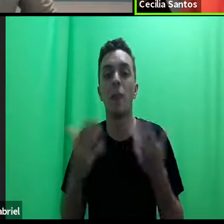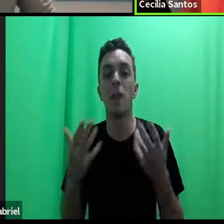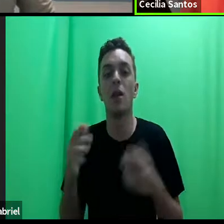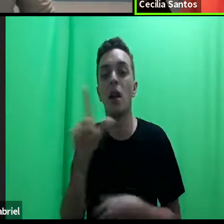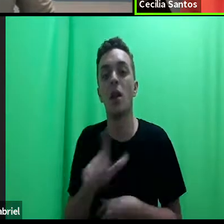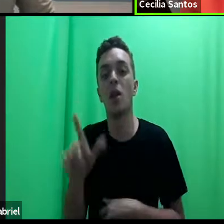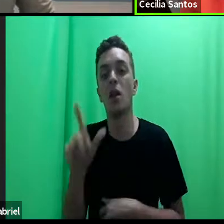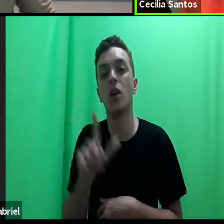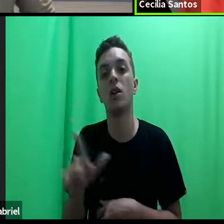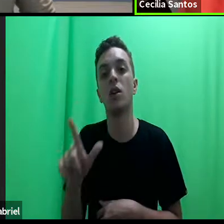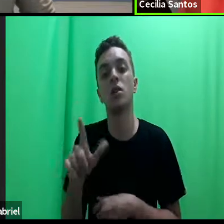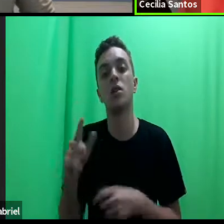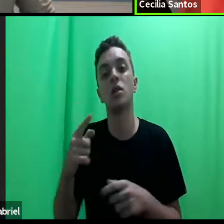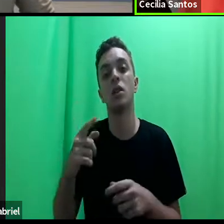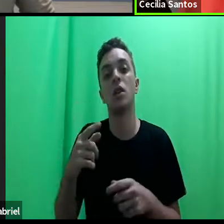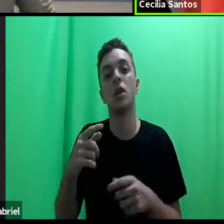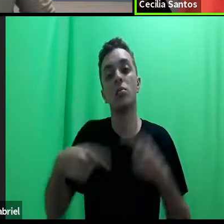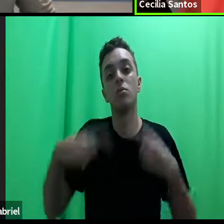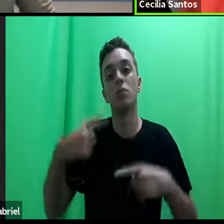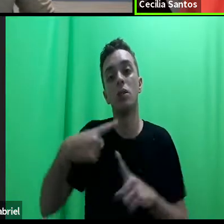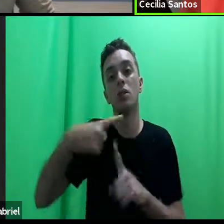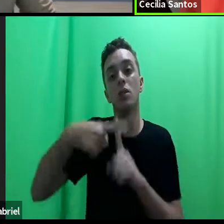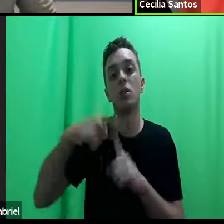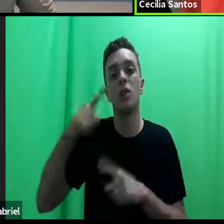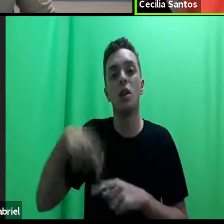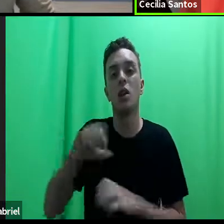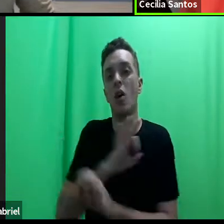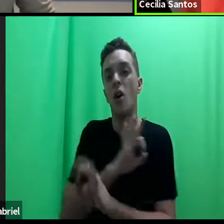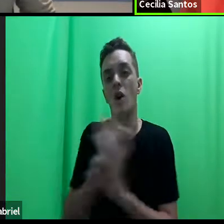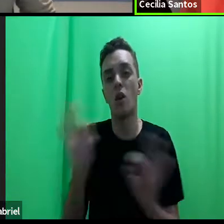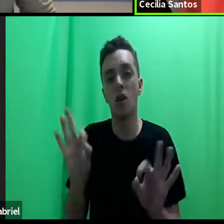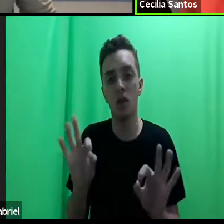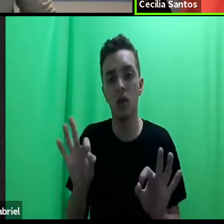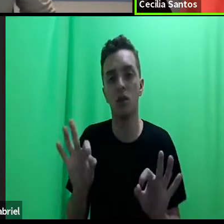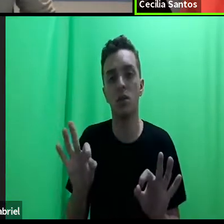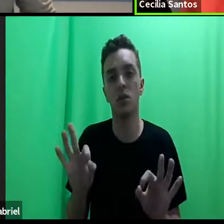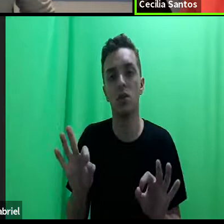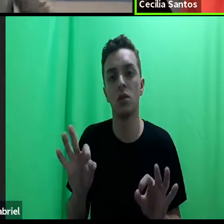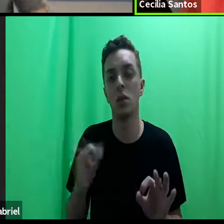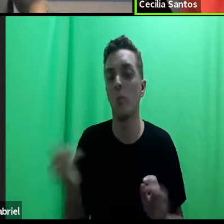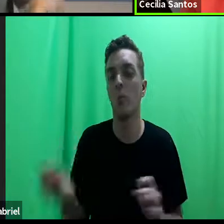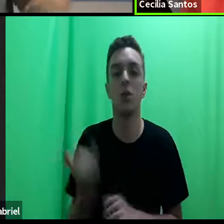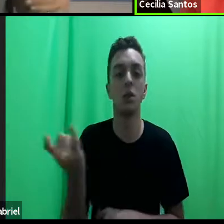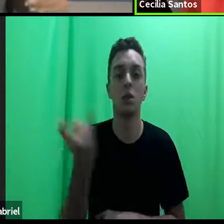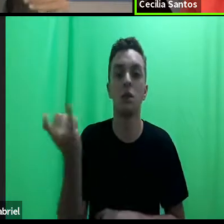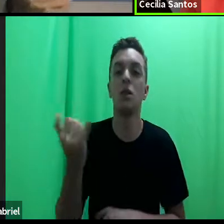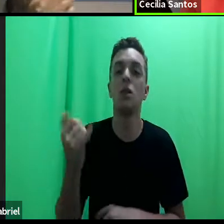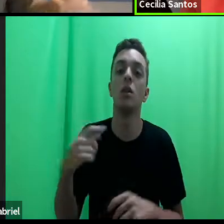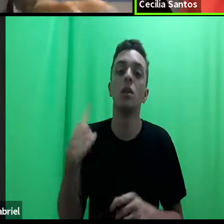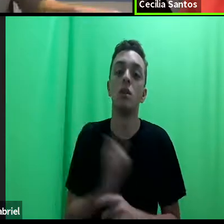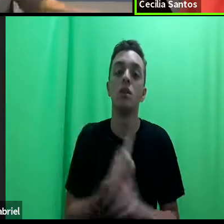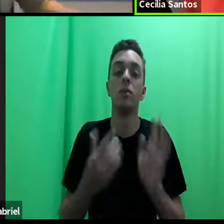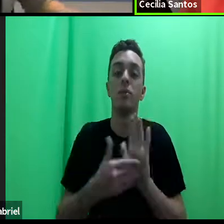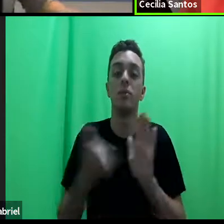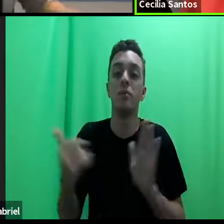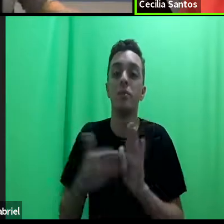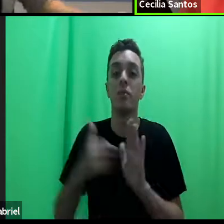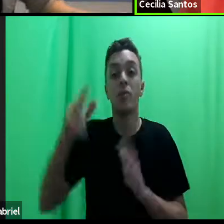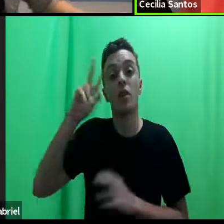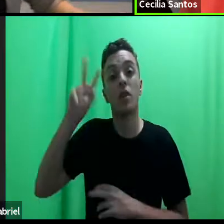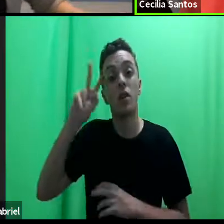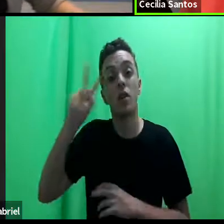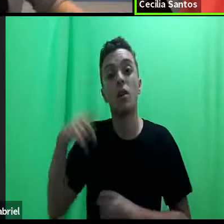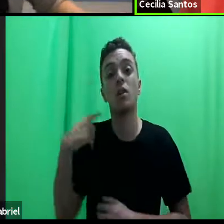afirmativas, ao meu ver, são fundamentais, não só para corrigir injustiças históricas, como